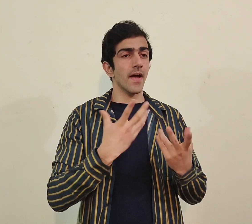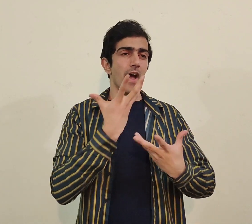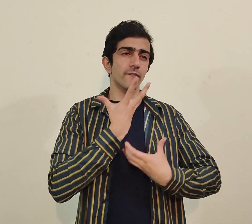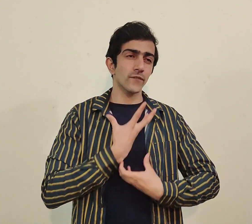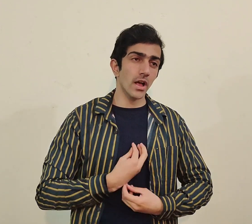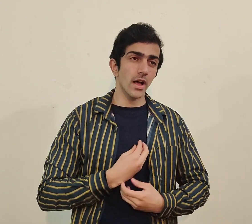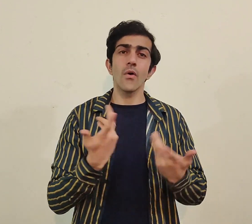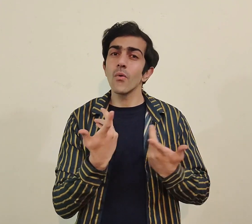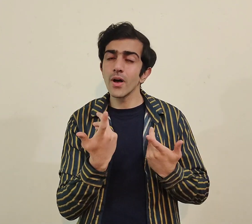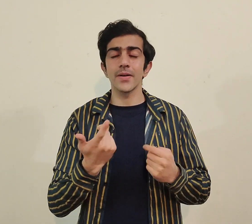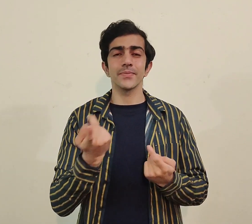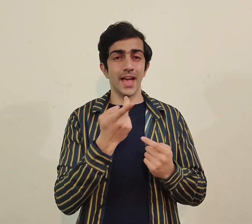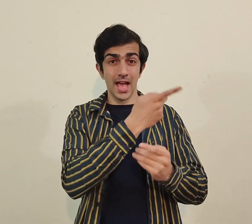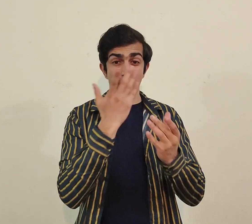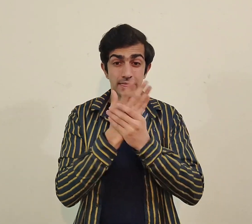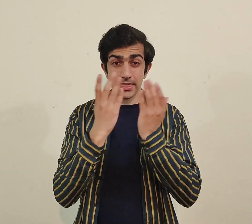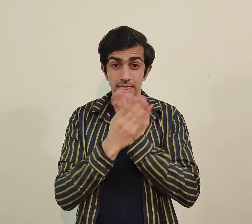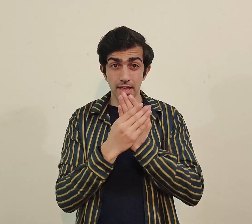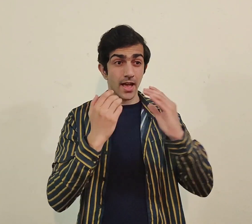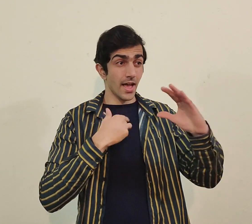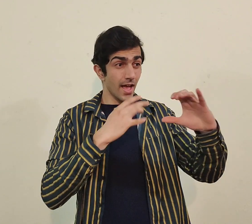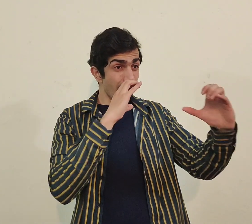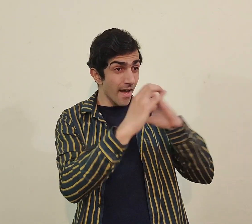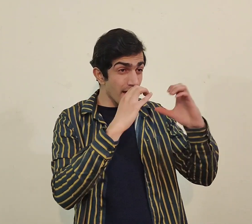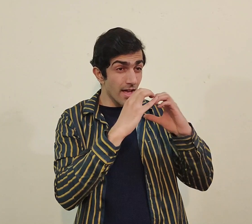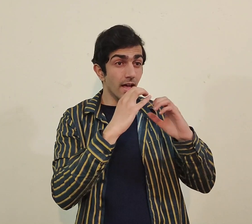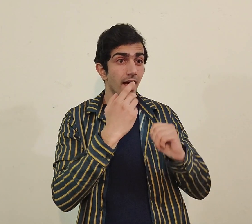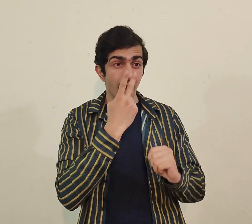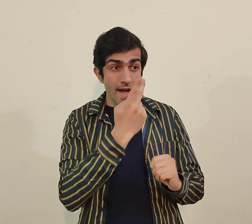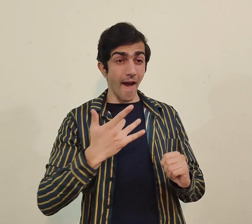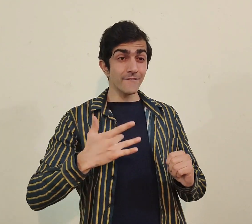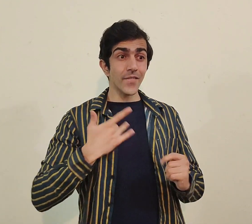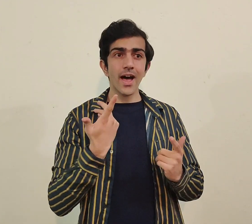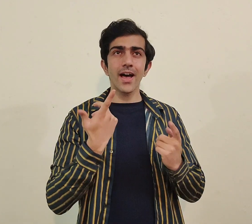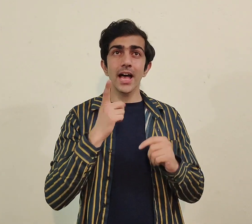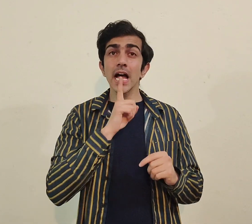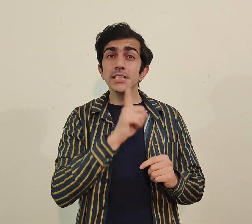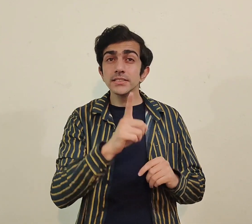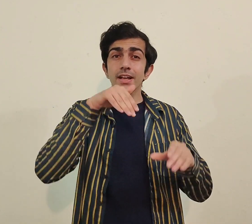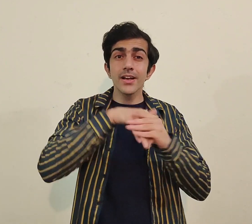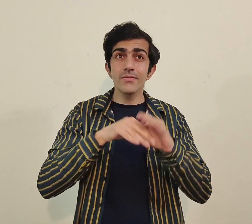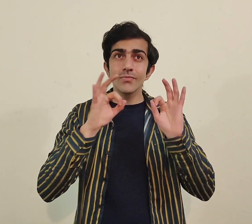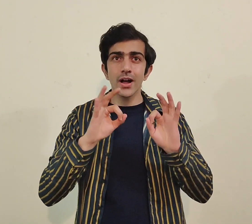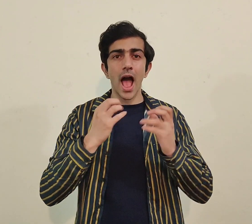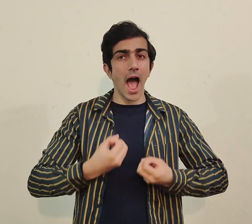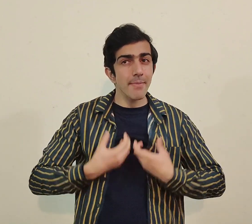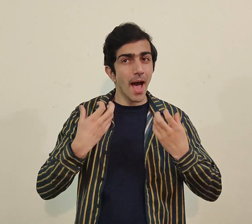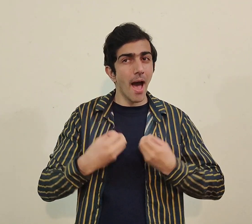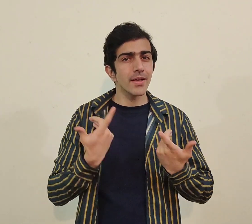اس چیز کو understand کر سکتے ہیں کہ sad اور happy feelings اور proper communicate کرنا چاہیے کہ کس طرح